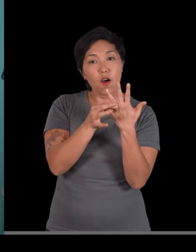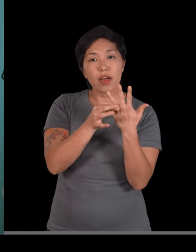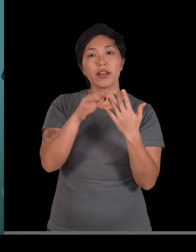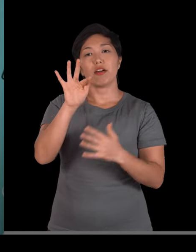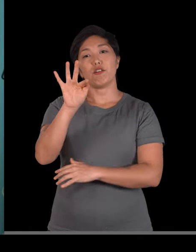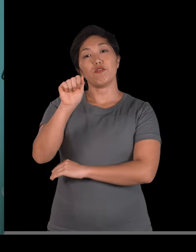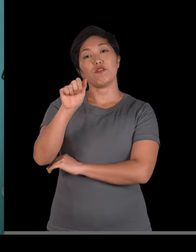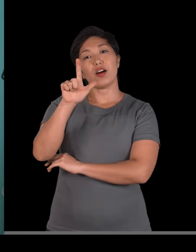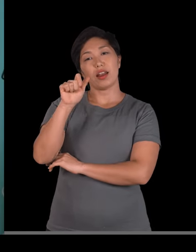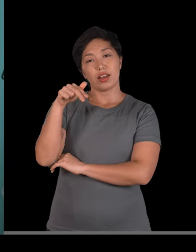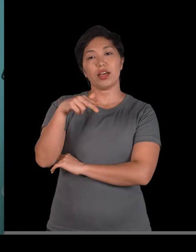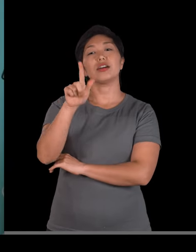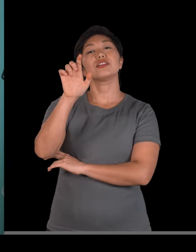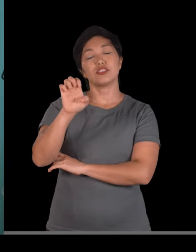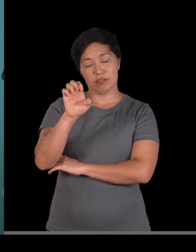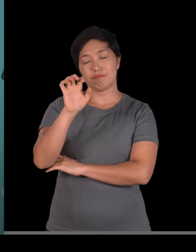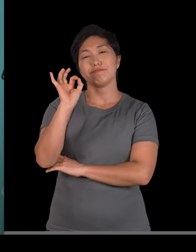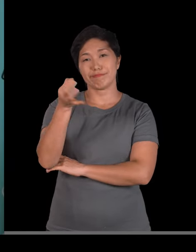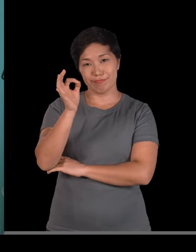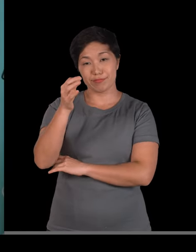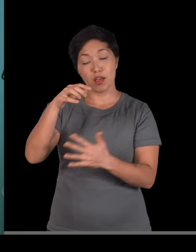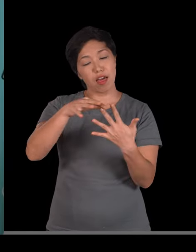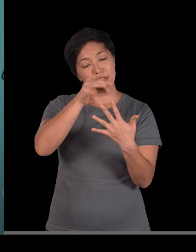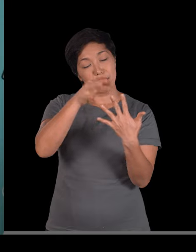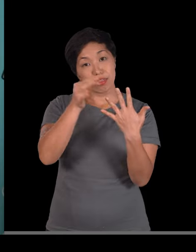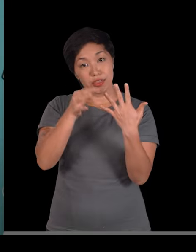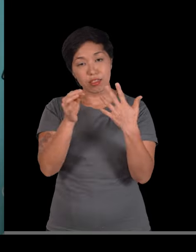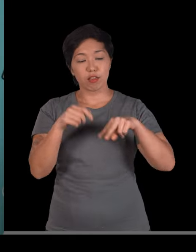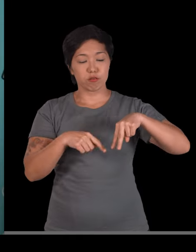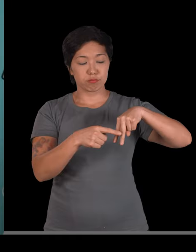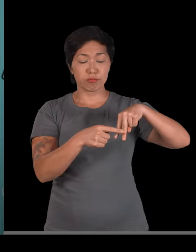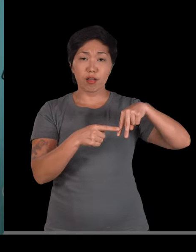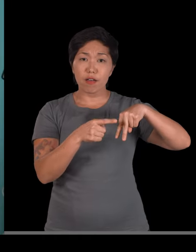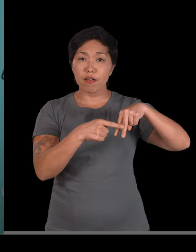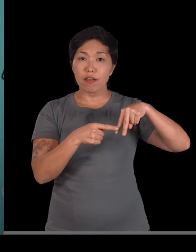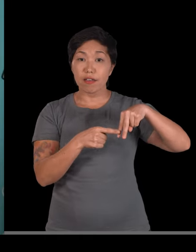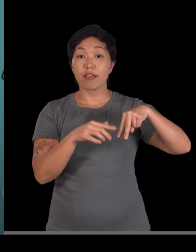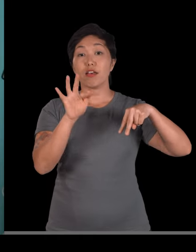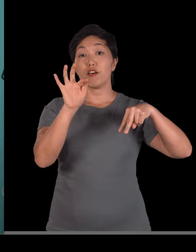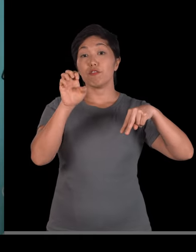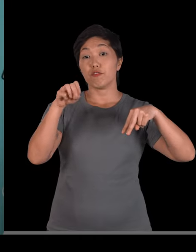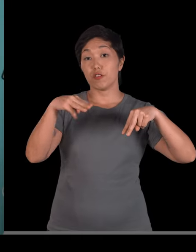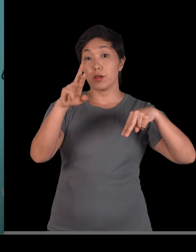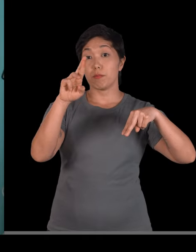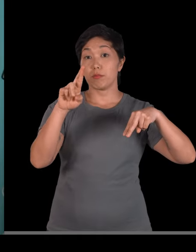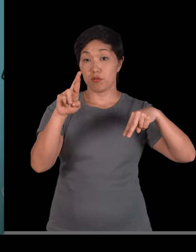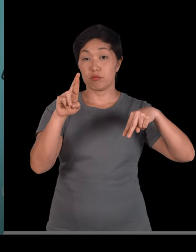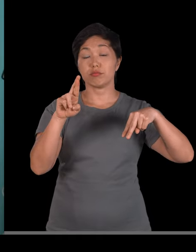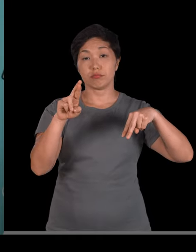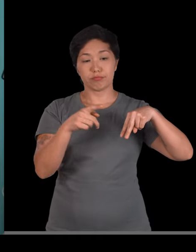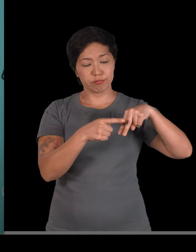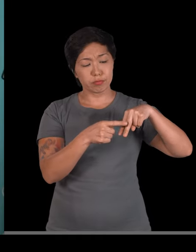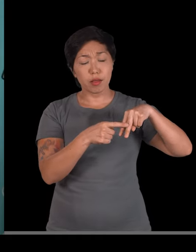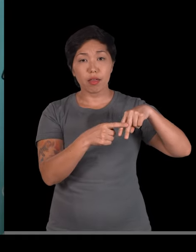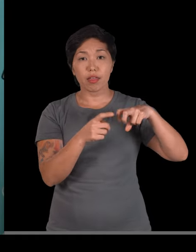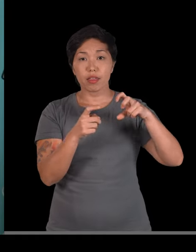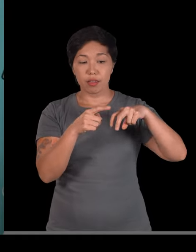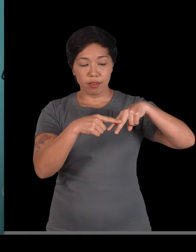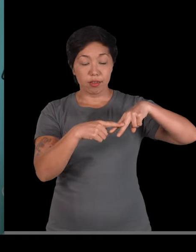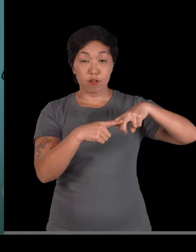Cada ossinho desse aqui do dedo. Então, já falei do fêmur. O fêmur, aqui ó, o pequenininho, a patela. São exemplos de